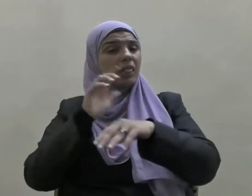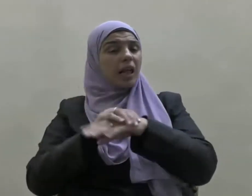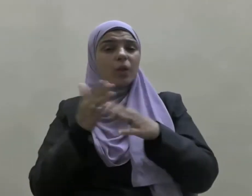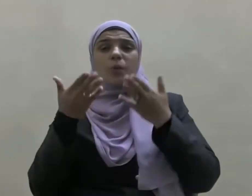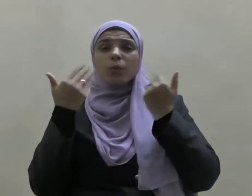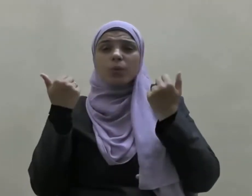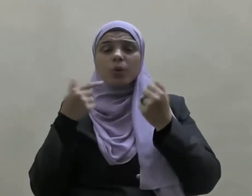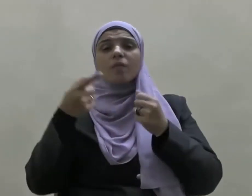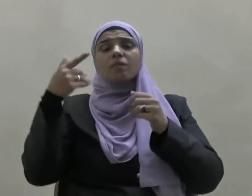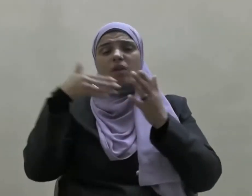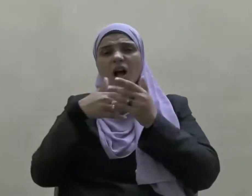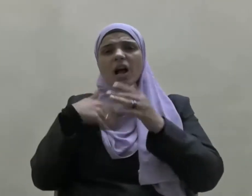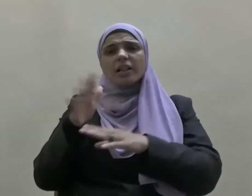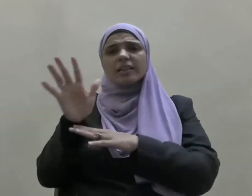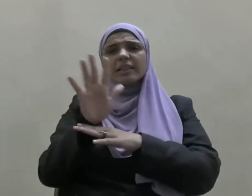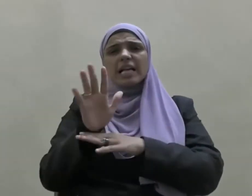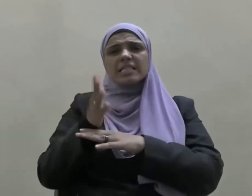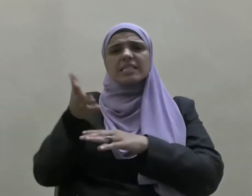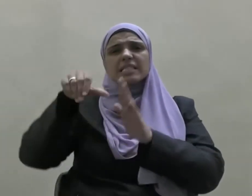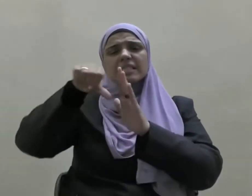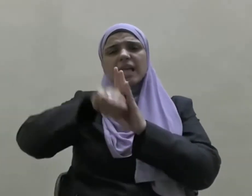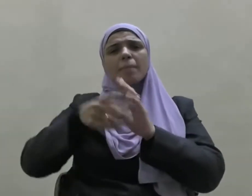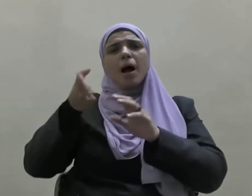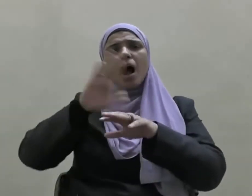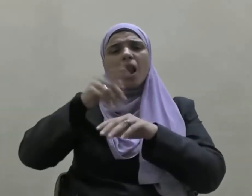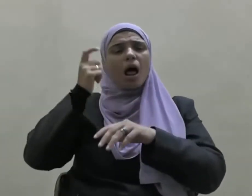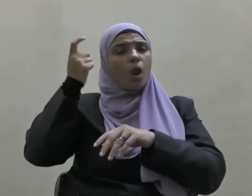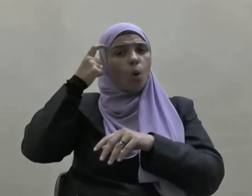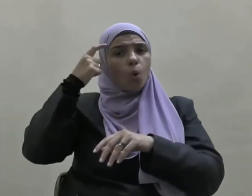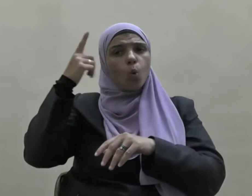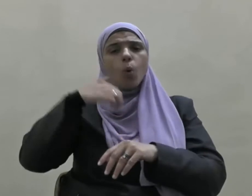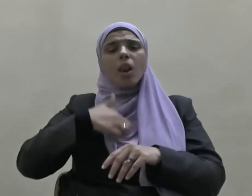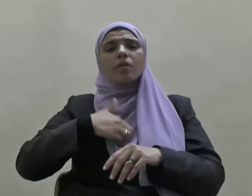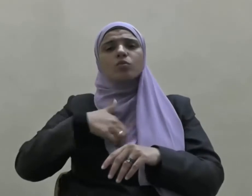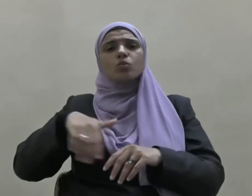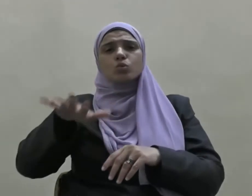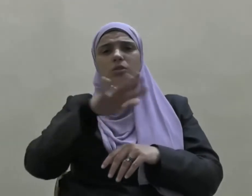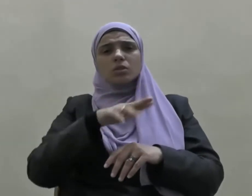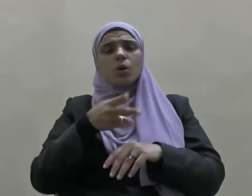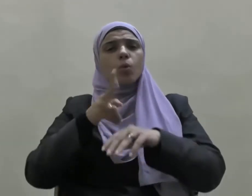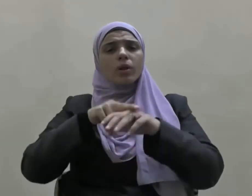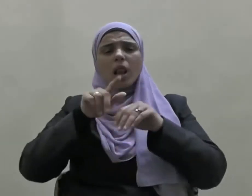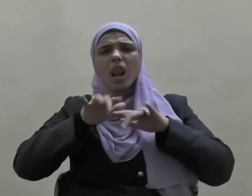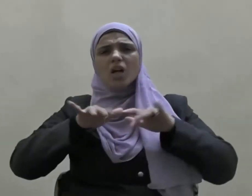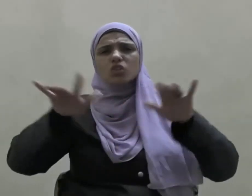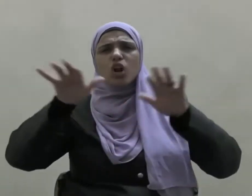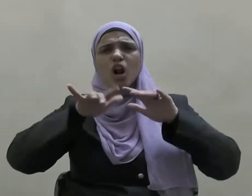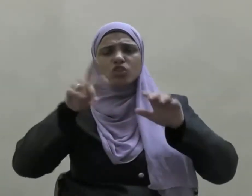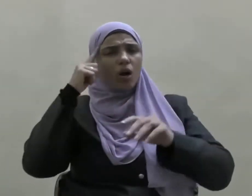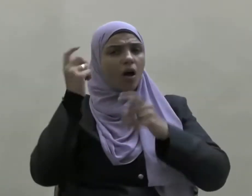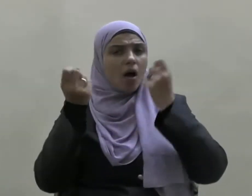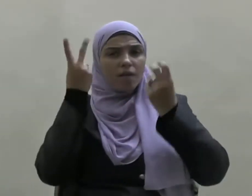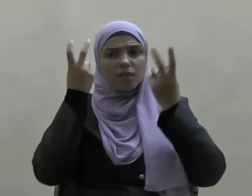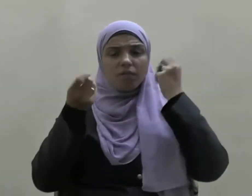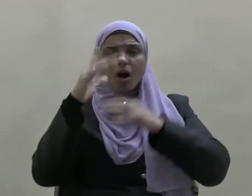فتؤثر سلبا على العقول والنفوس وتنشر الأفكار